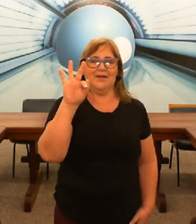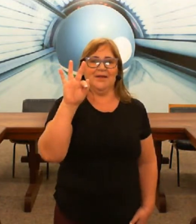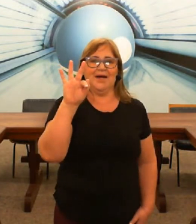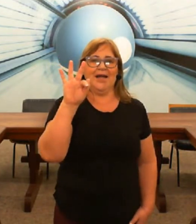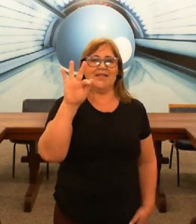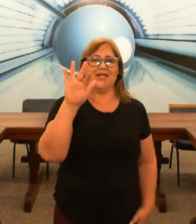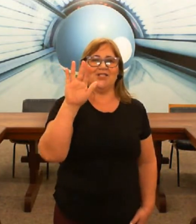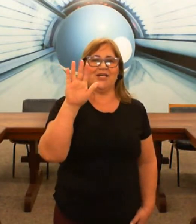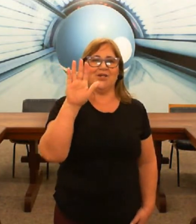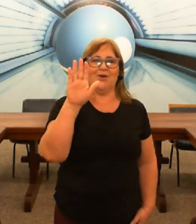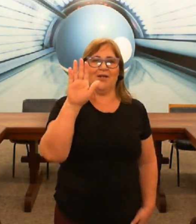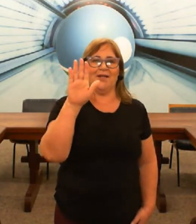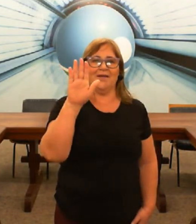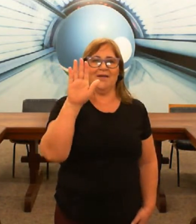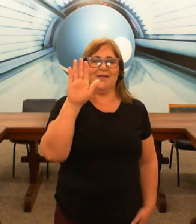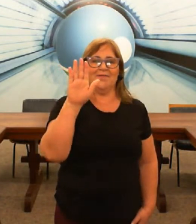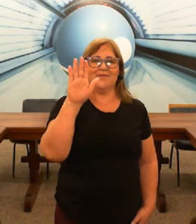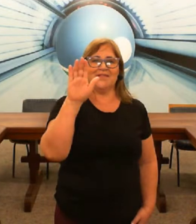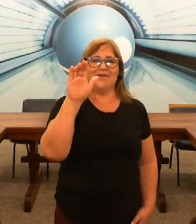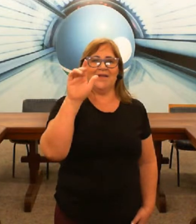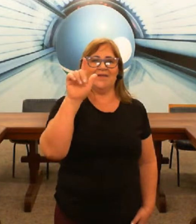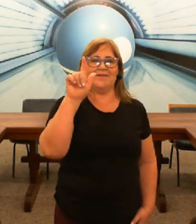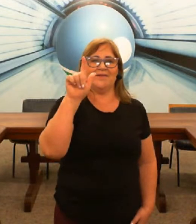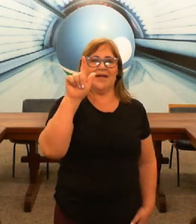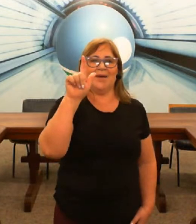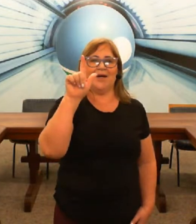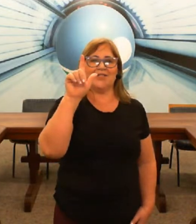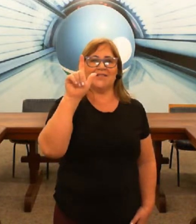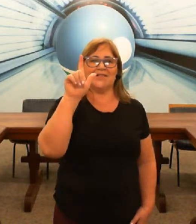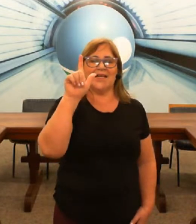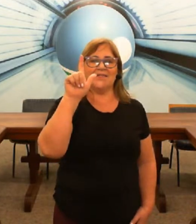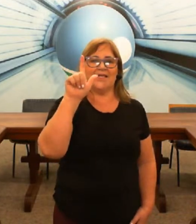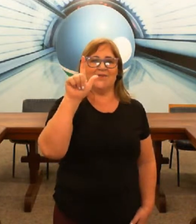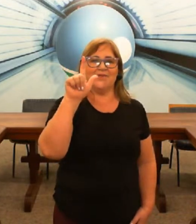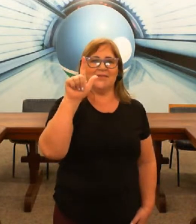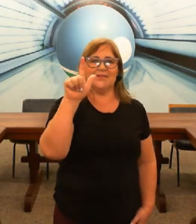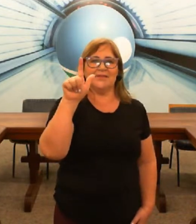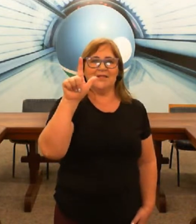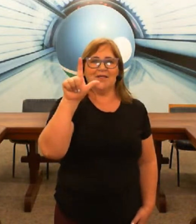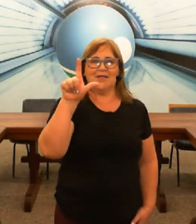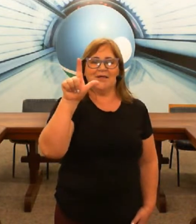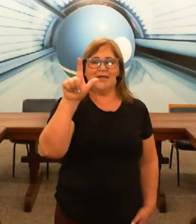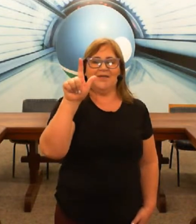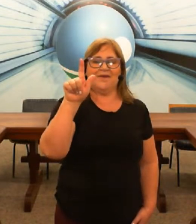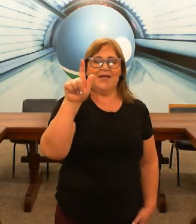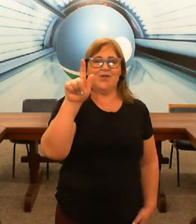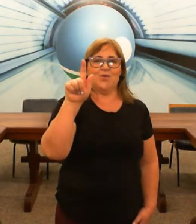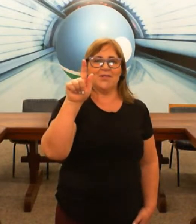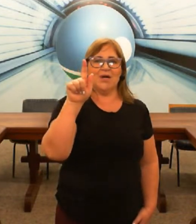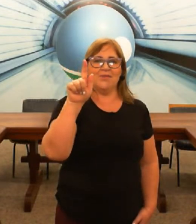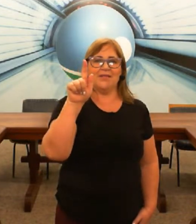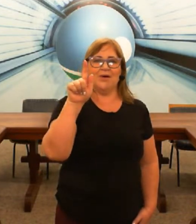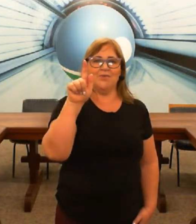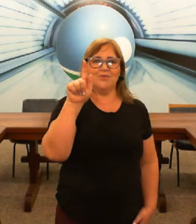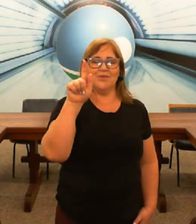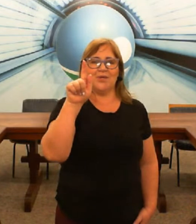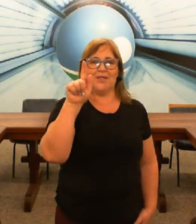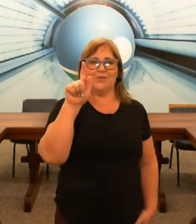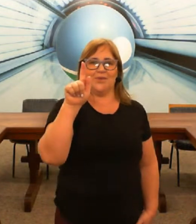a letra G que olha você vai abaixar esses três dedos e vai encostar o dedão no seu dedo